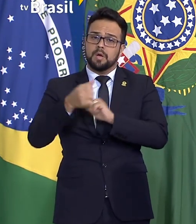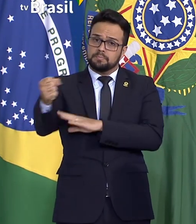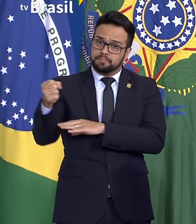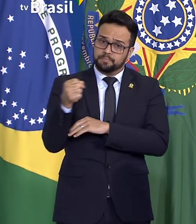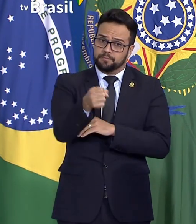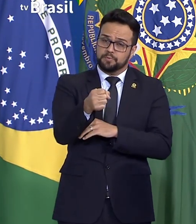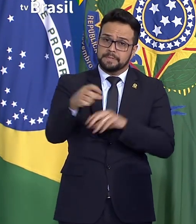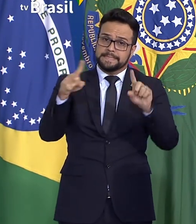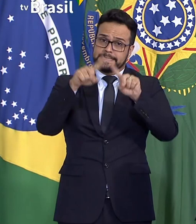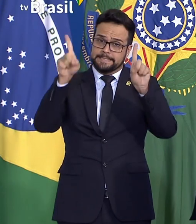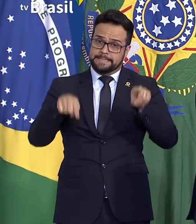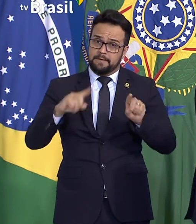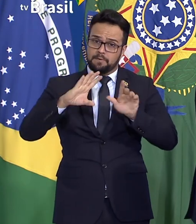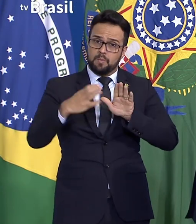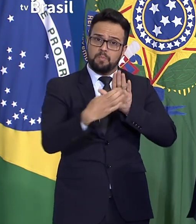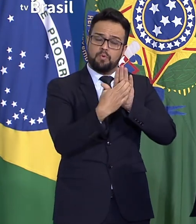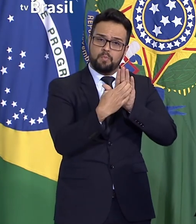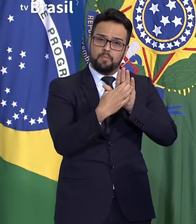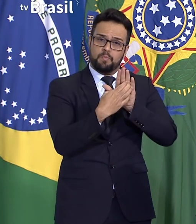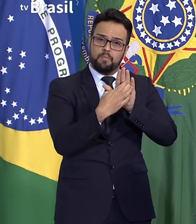públicos do Brasil.